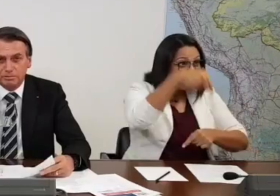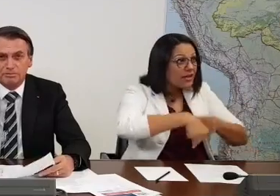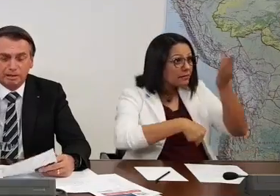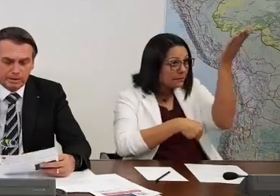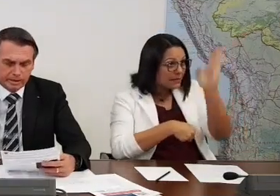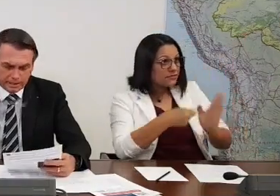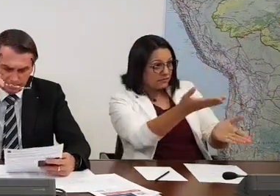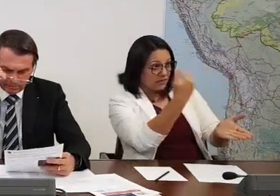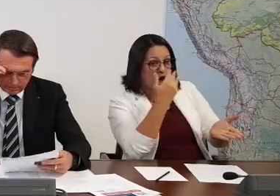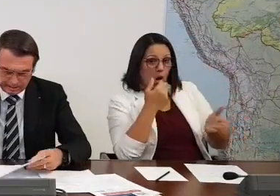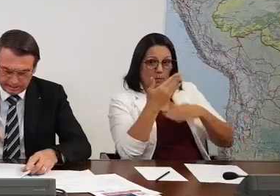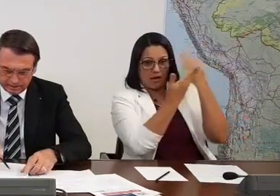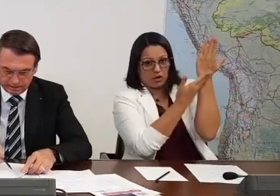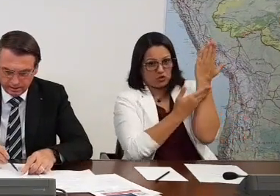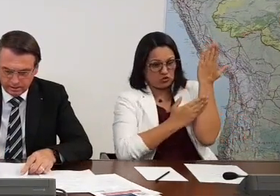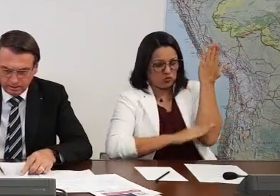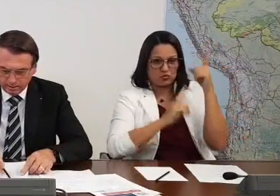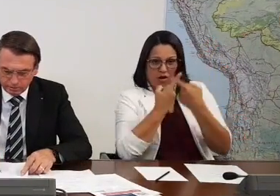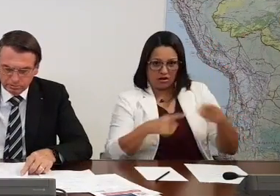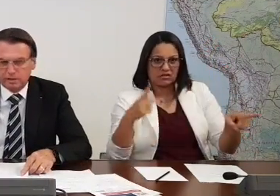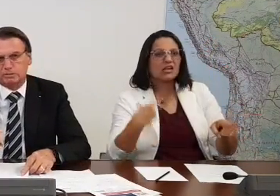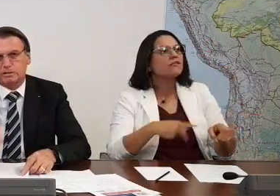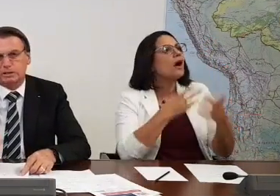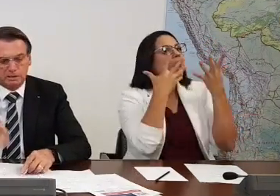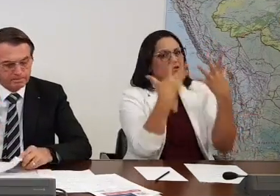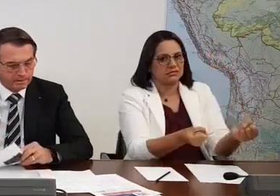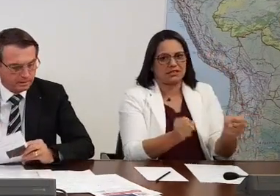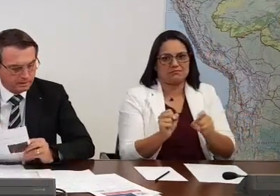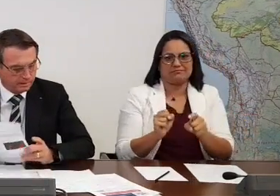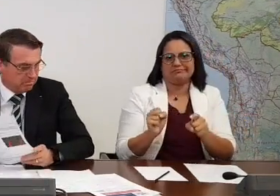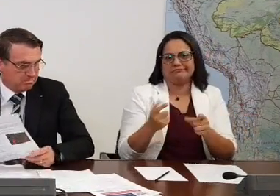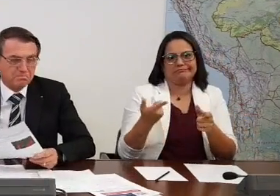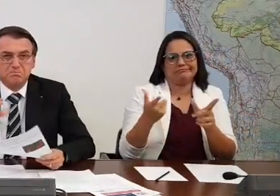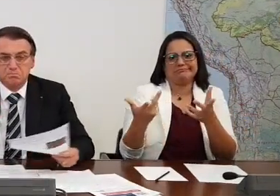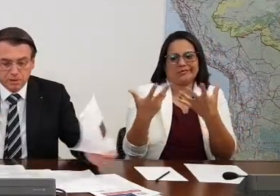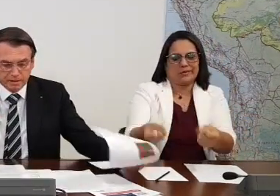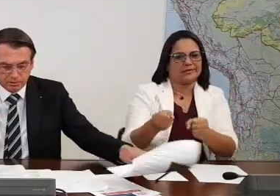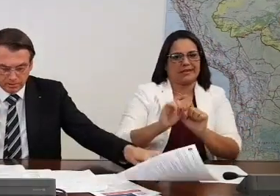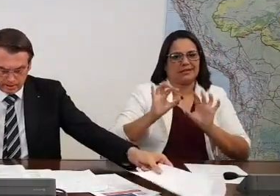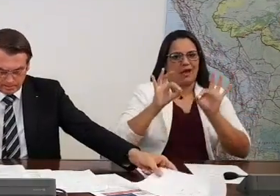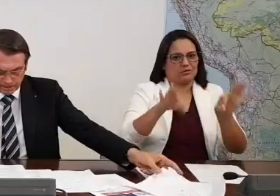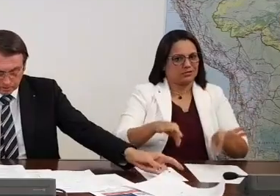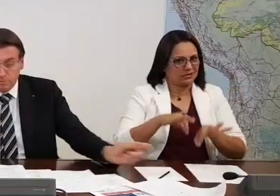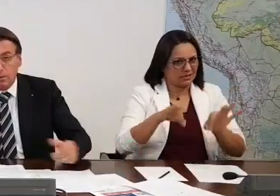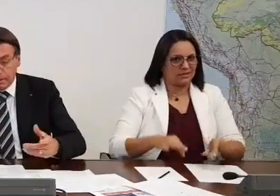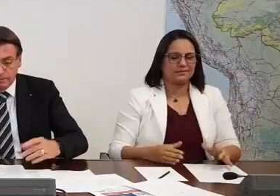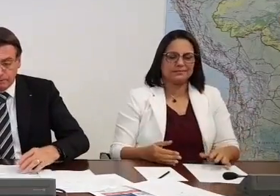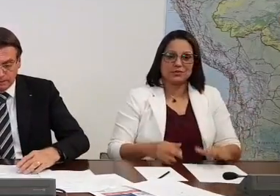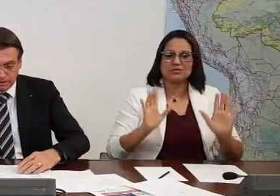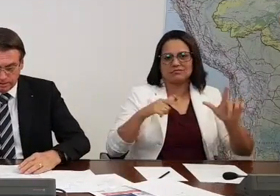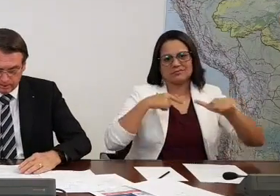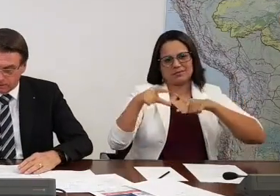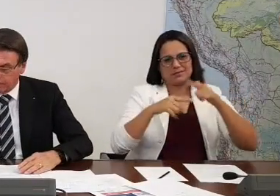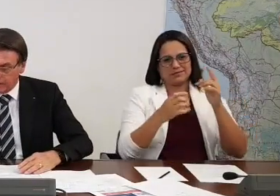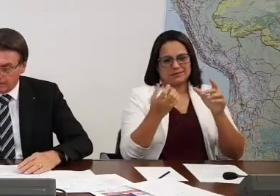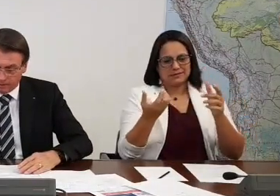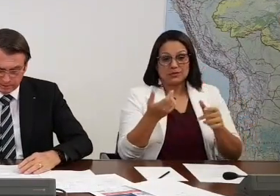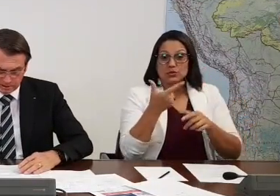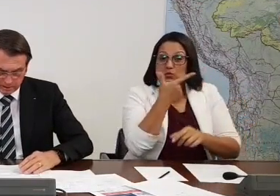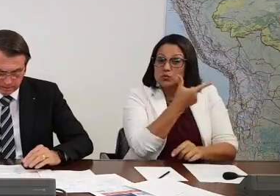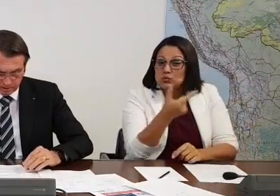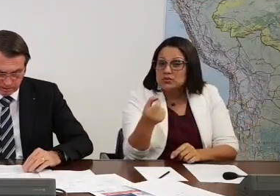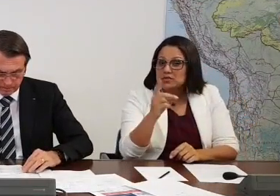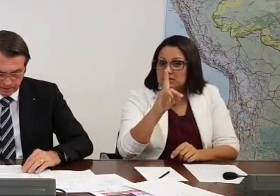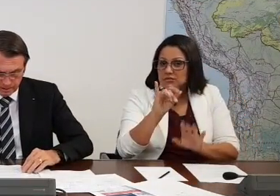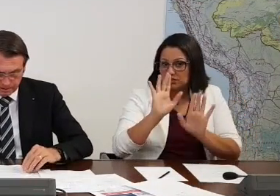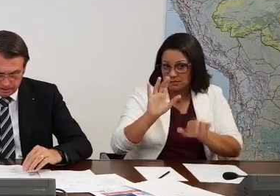conosco com a nossa carne, com toda certeza. Então, 200 dias, muita coisa. Uma coisa importante também, quero passar a palavra